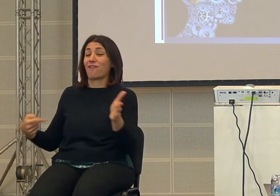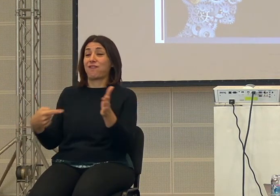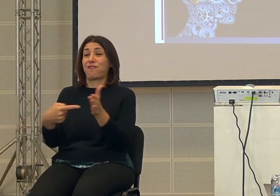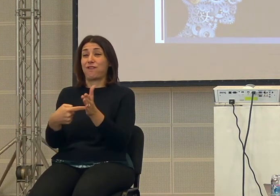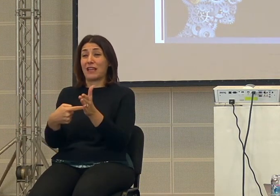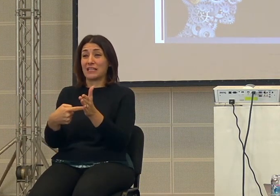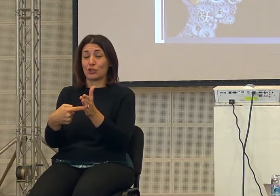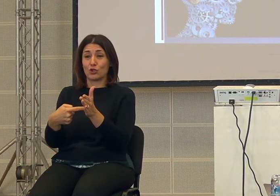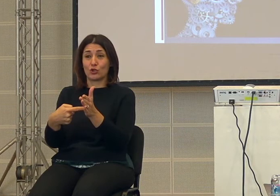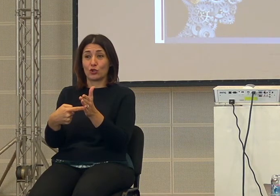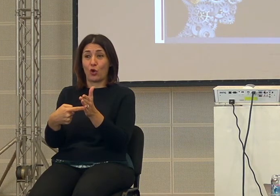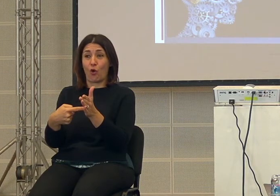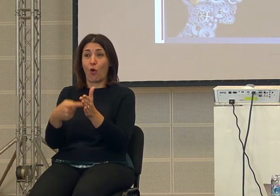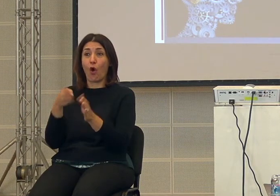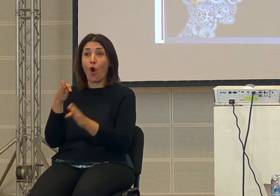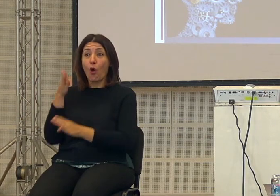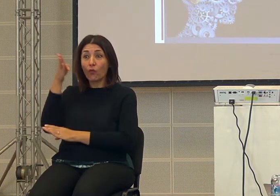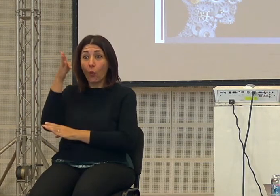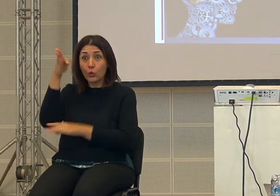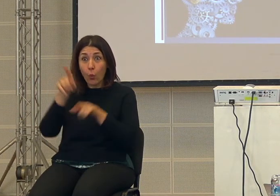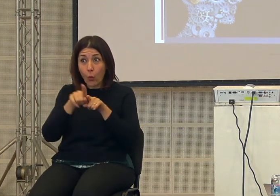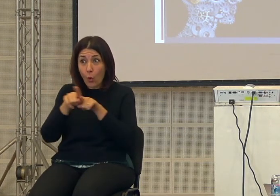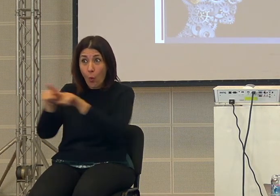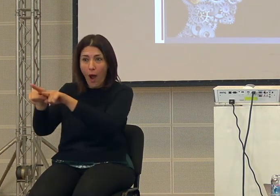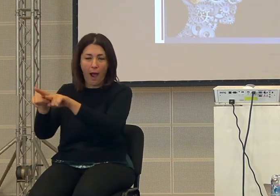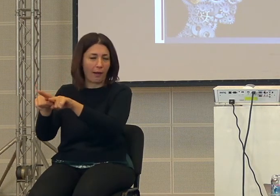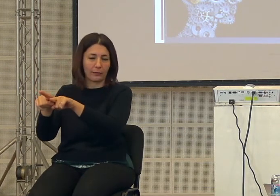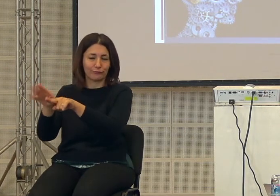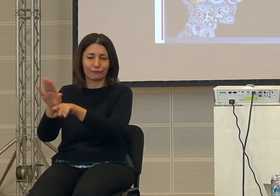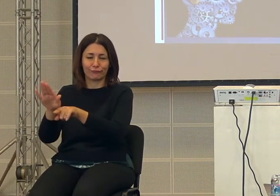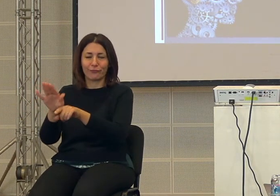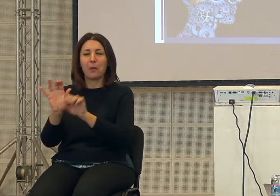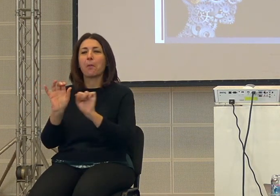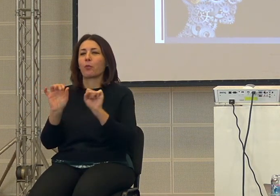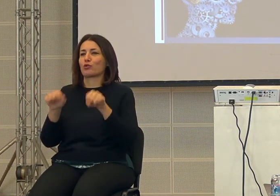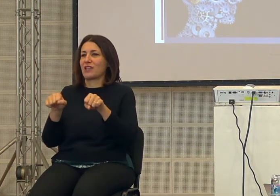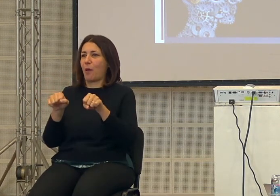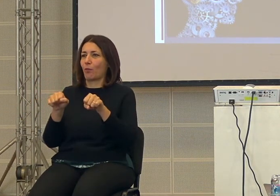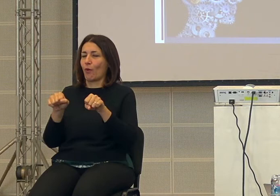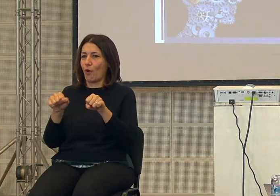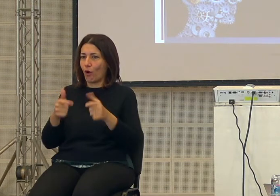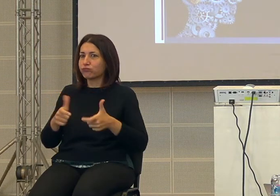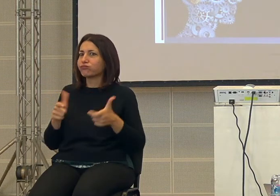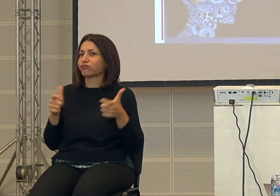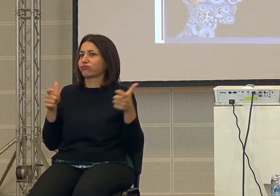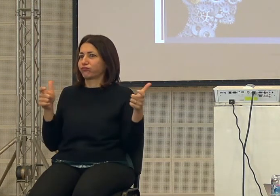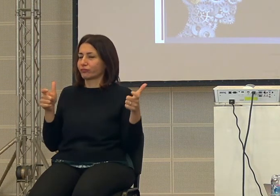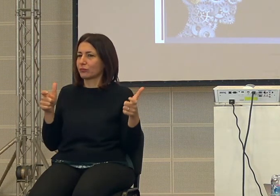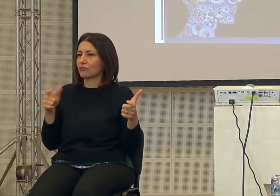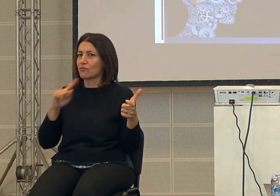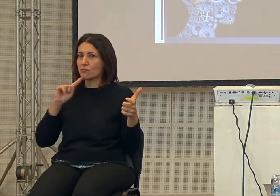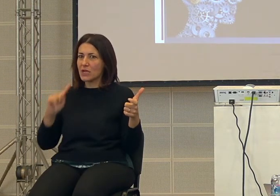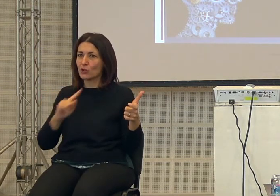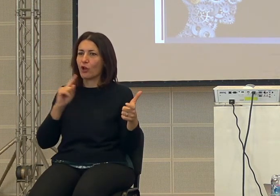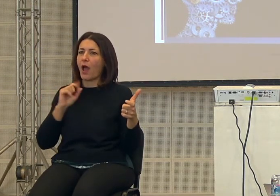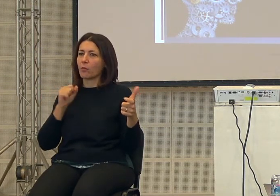e il futuro sarà uguale al passato allora c'è la possibilità di espandersi c'è la possibilità di migliorare c'è